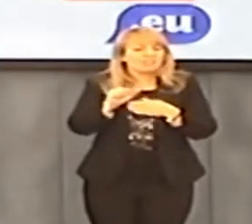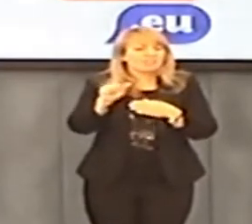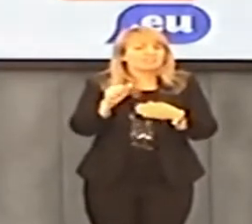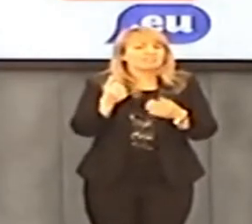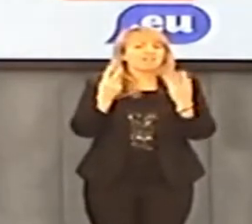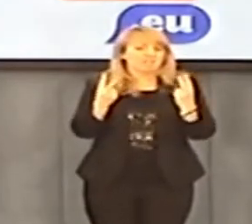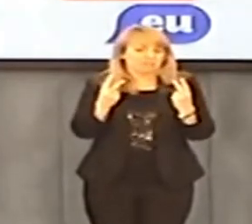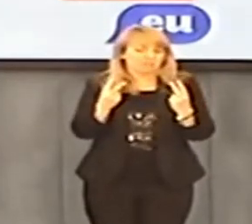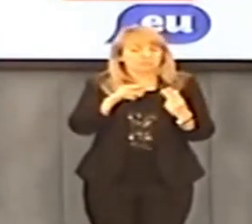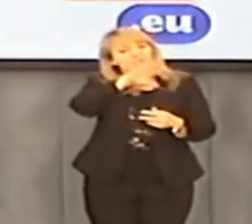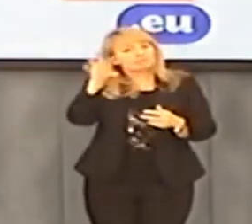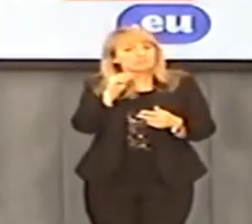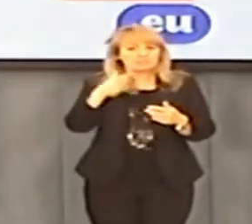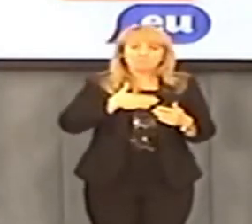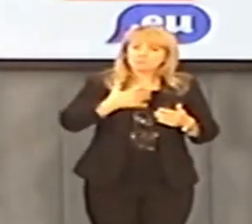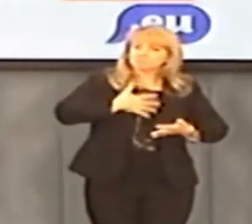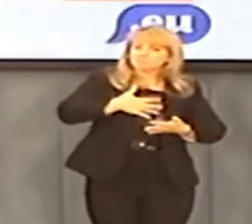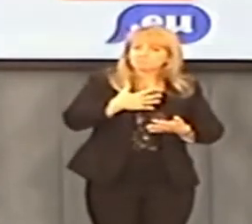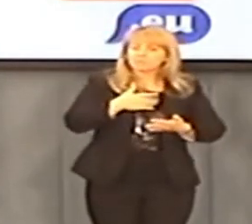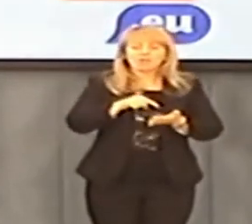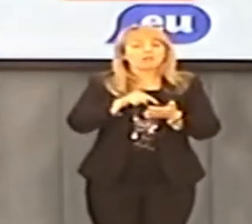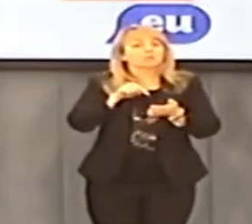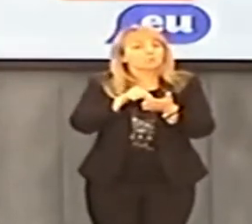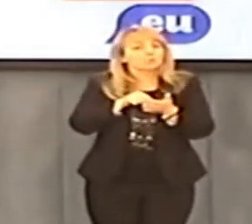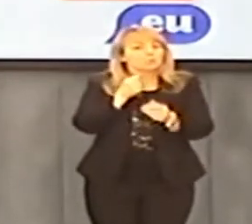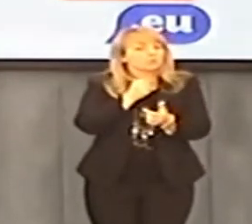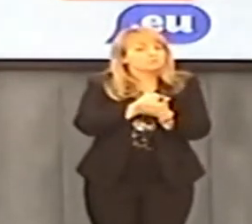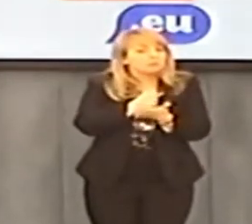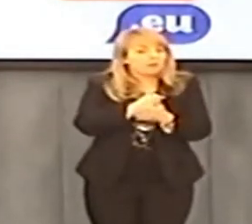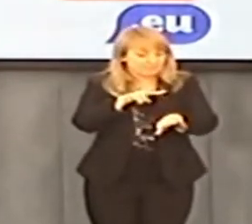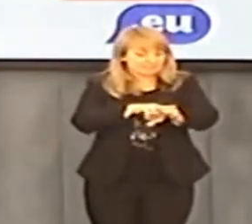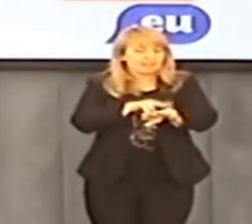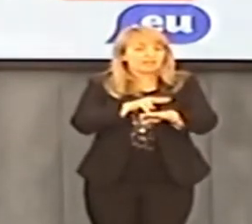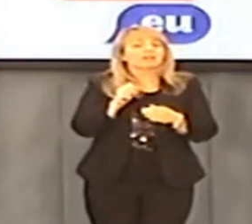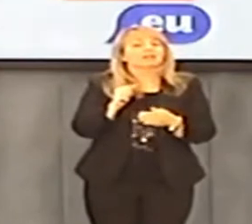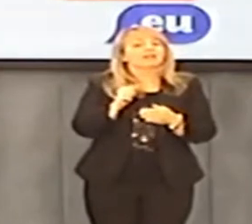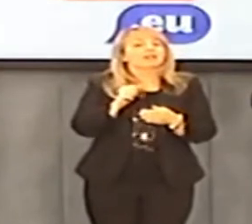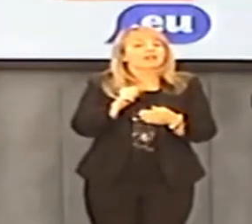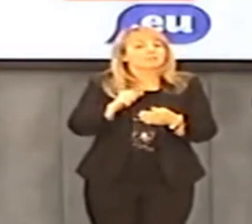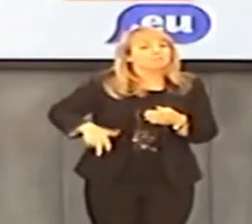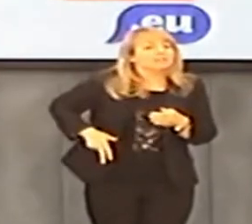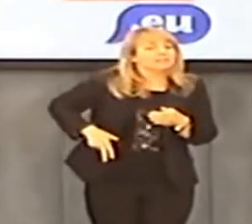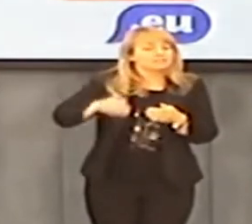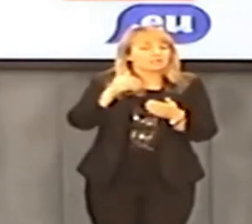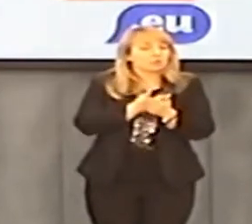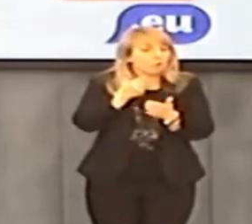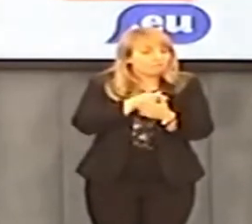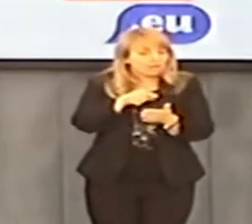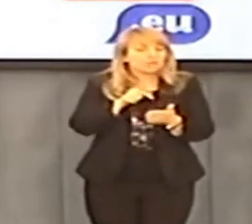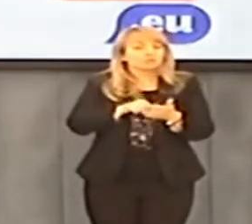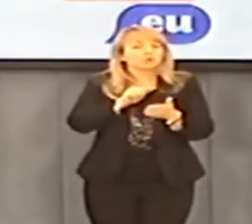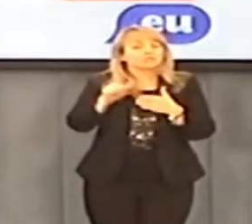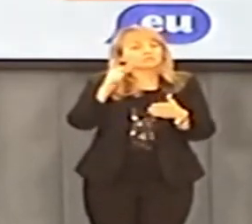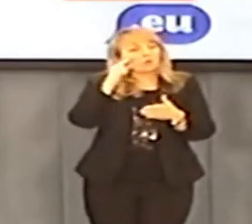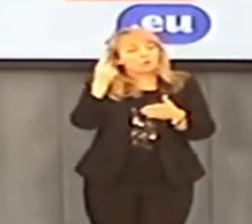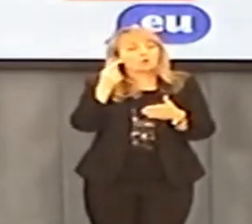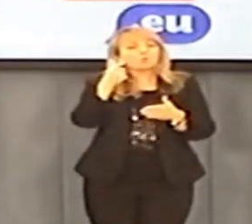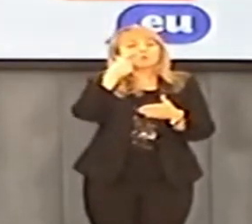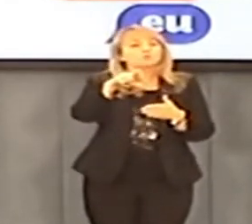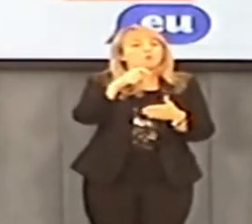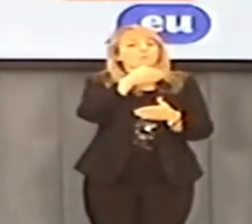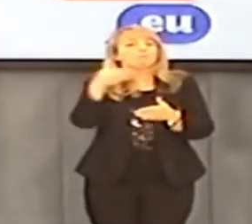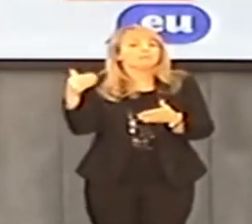wykroczeniem, czy być może nawet przestępstwem, ale nie to jest istotą tego problemu. Wszyscy mamy wrażenie, że nad tą sprawą